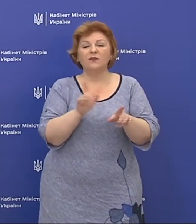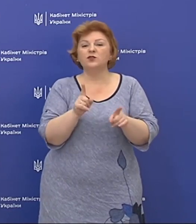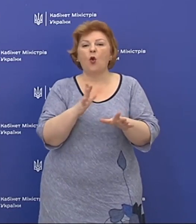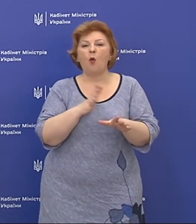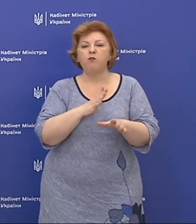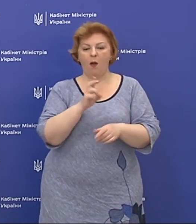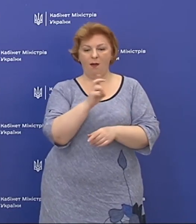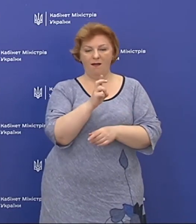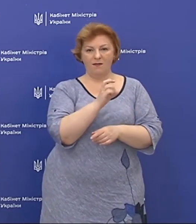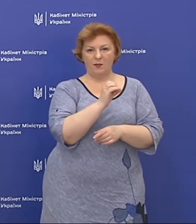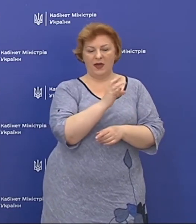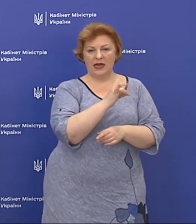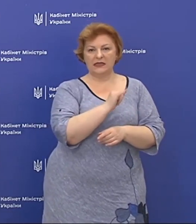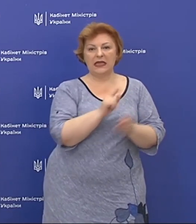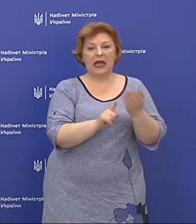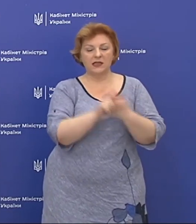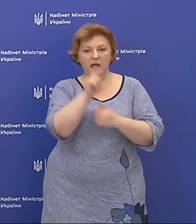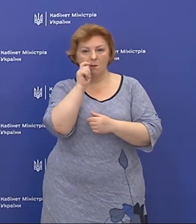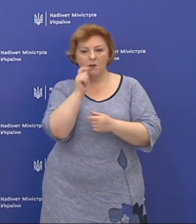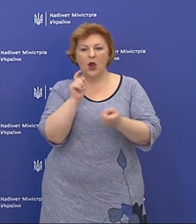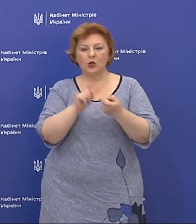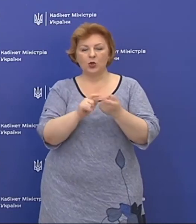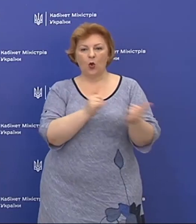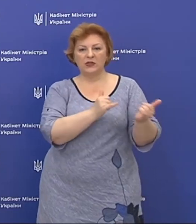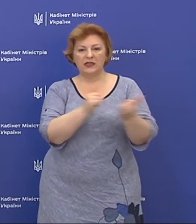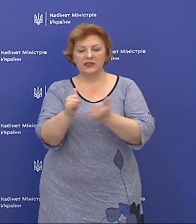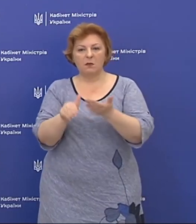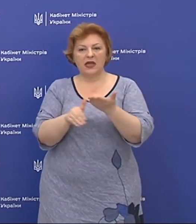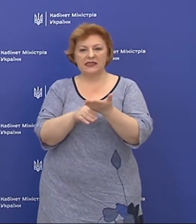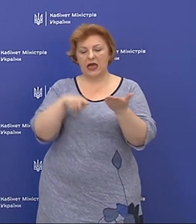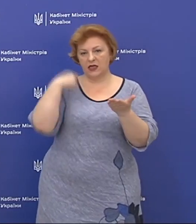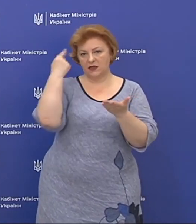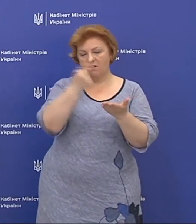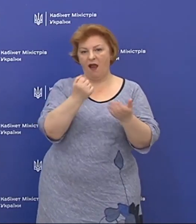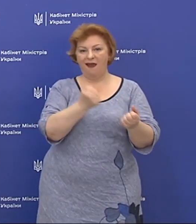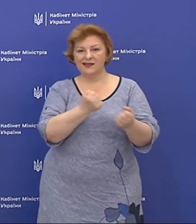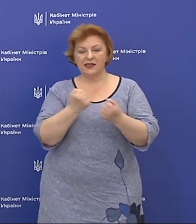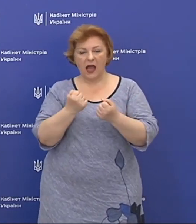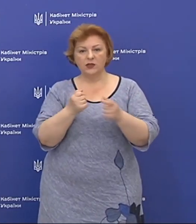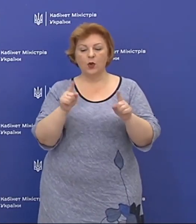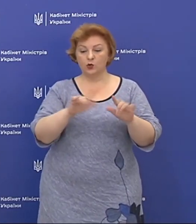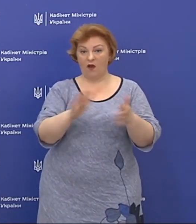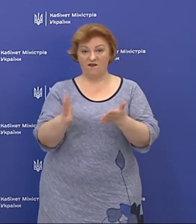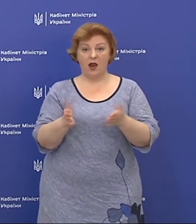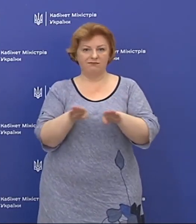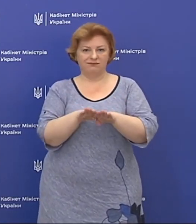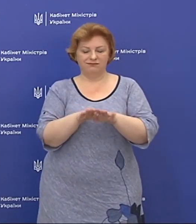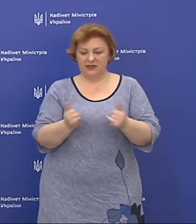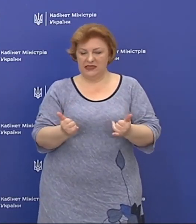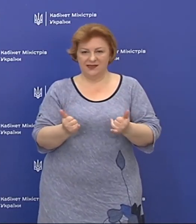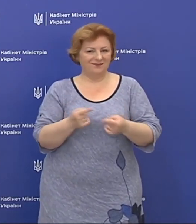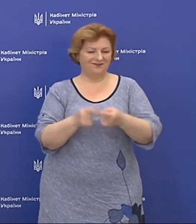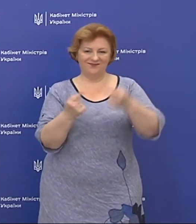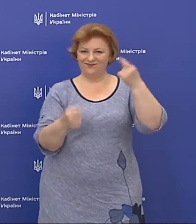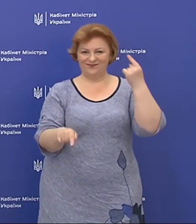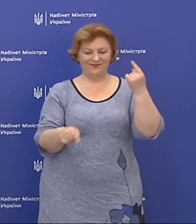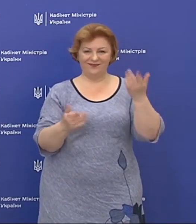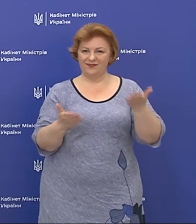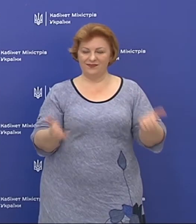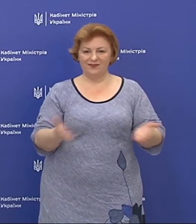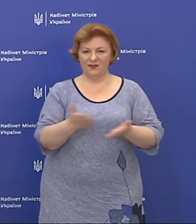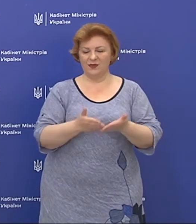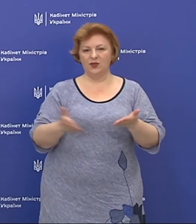в березні, на початку квітня, щодо забезпечення засобів індивідуального захисту, і те, що відбувається зараз, це зовсім інше.